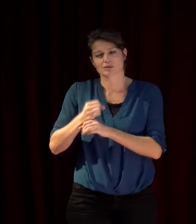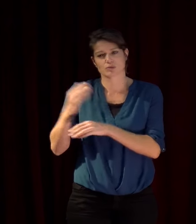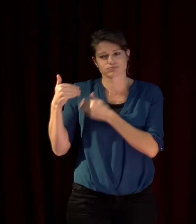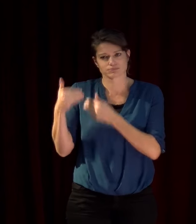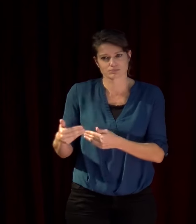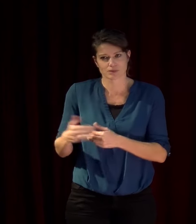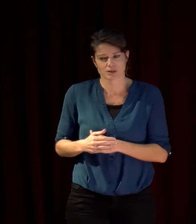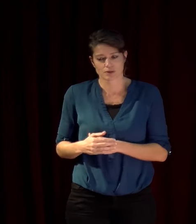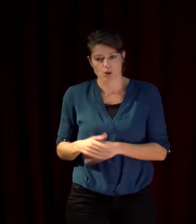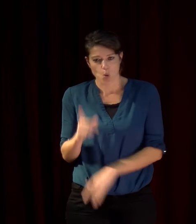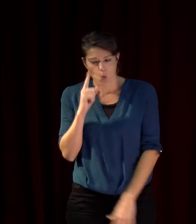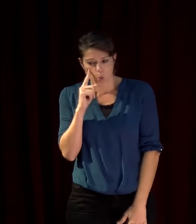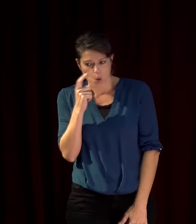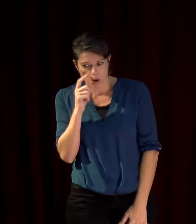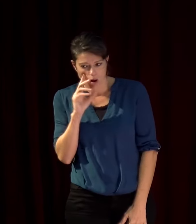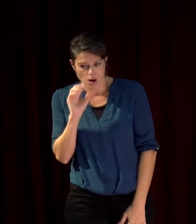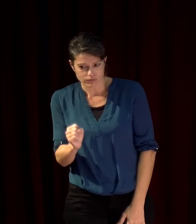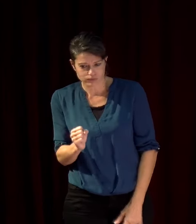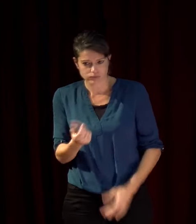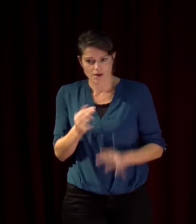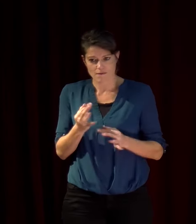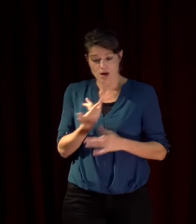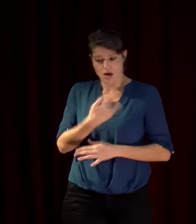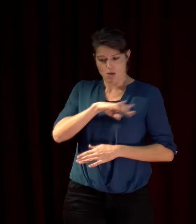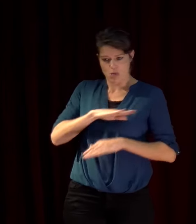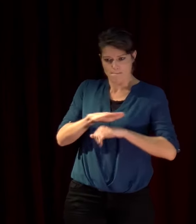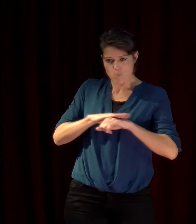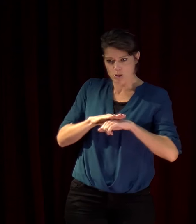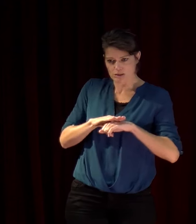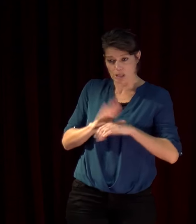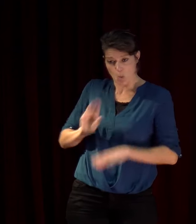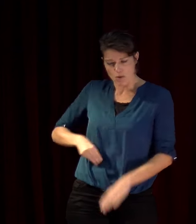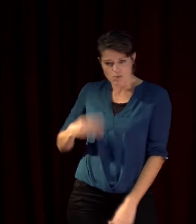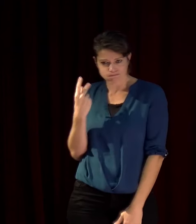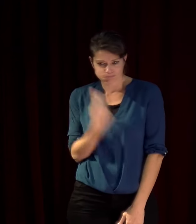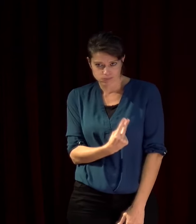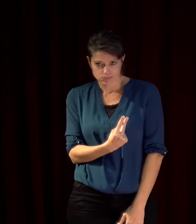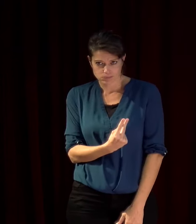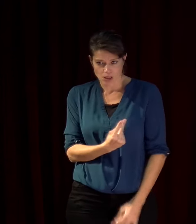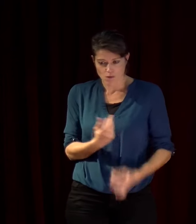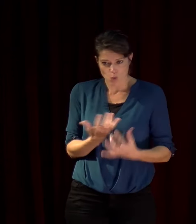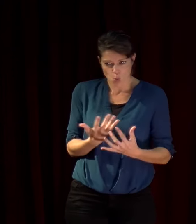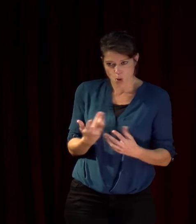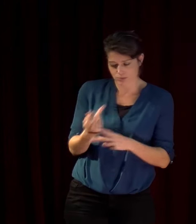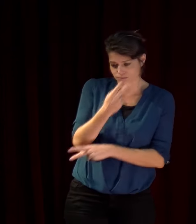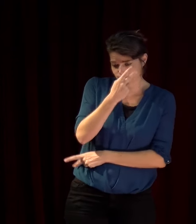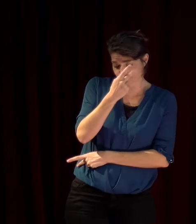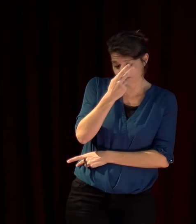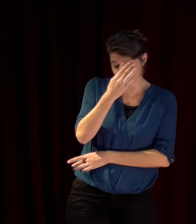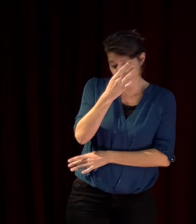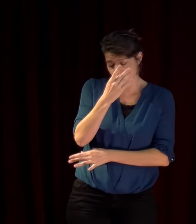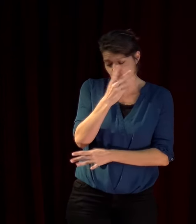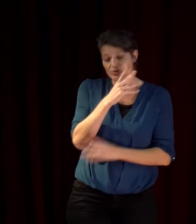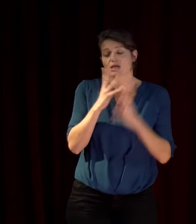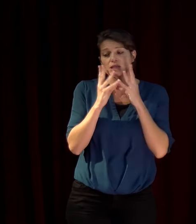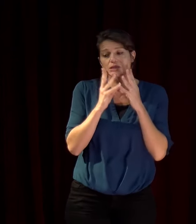la gabegie des responsables politiques qui ont voulu jouer avec les entre l'Israélien et les Arabes c'est